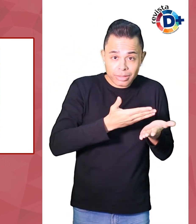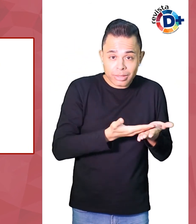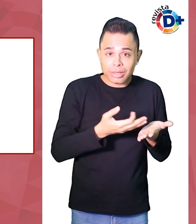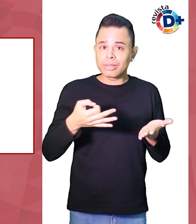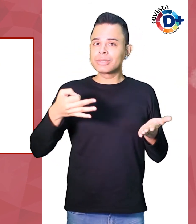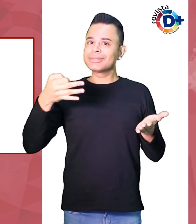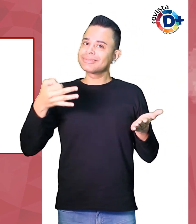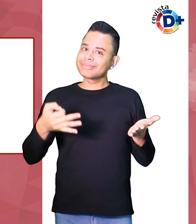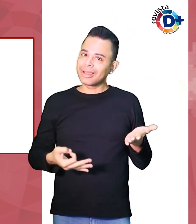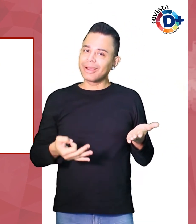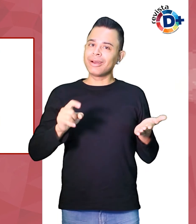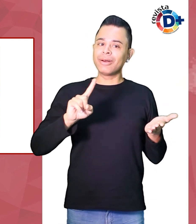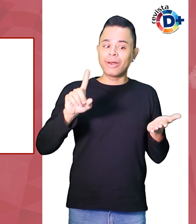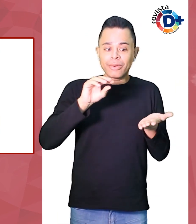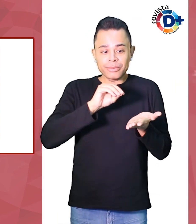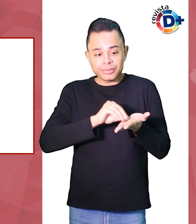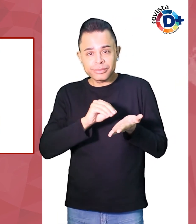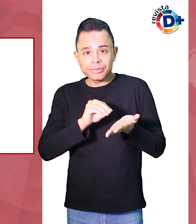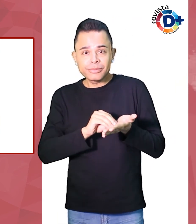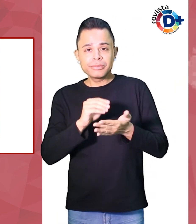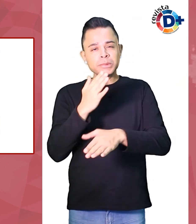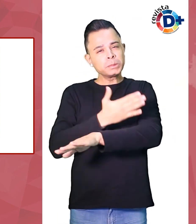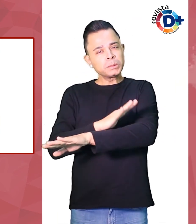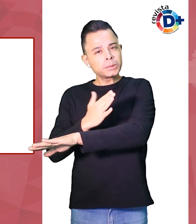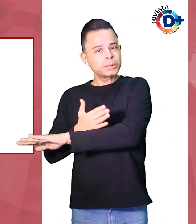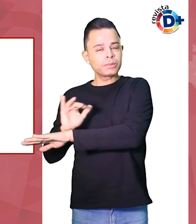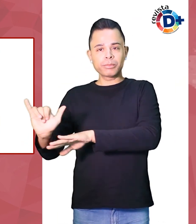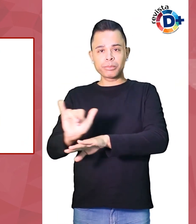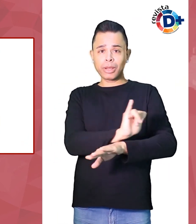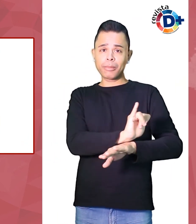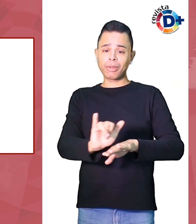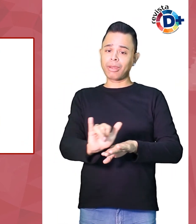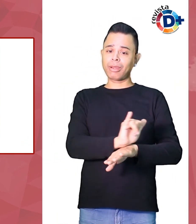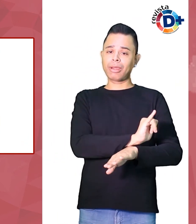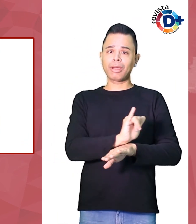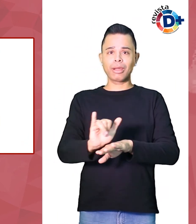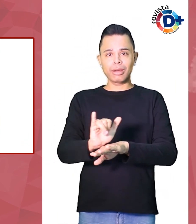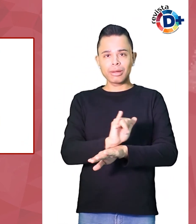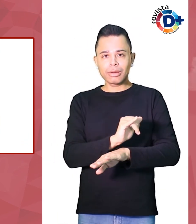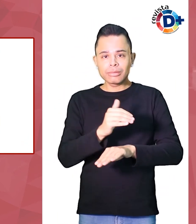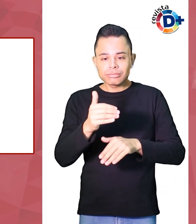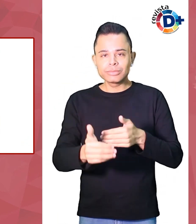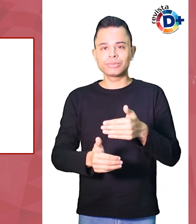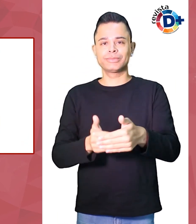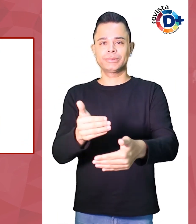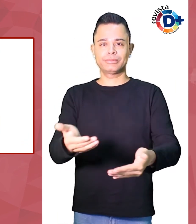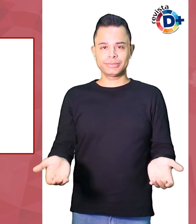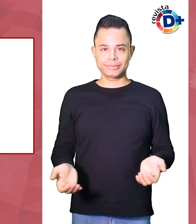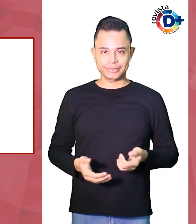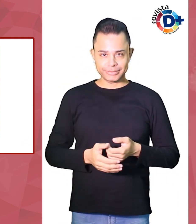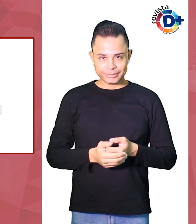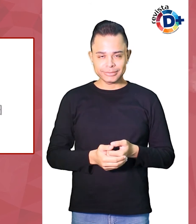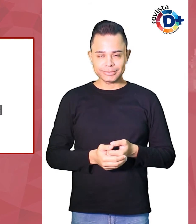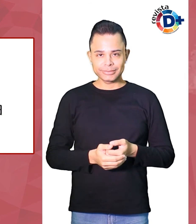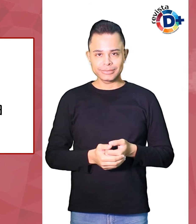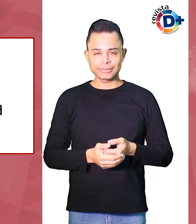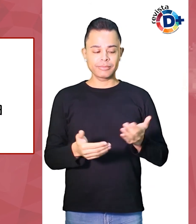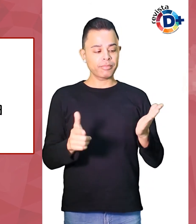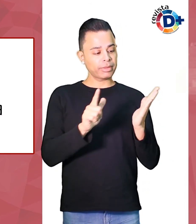de estimular a reflexão e o aprimoramento de sua prática Contudo para que o registro possa